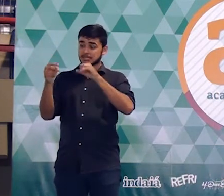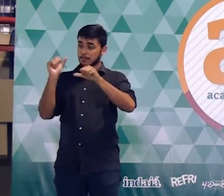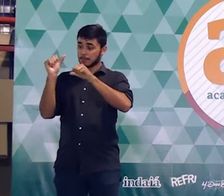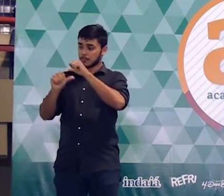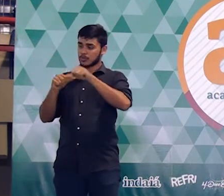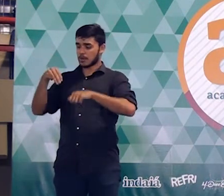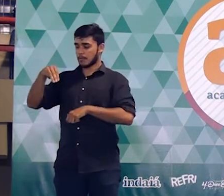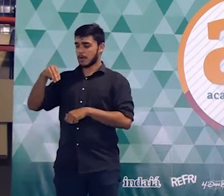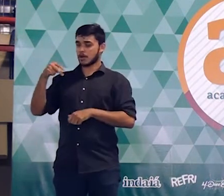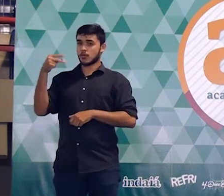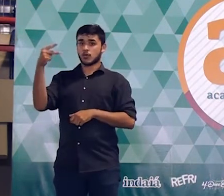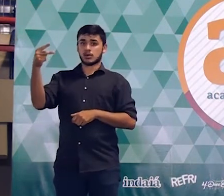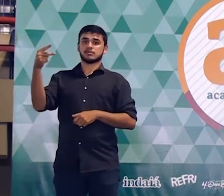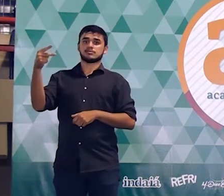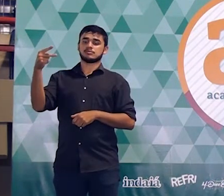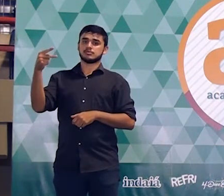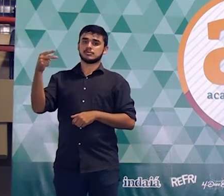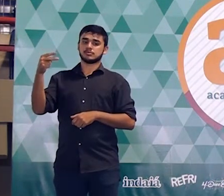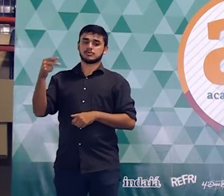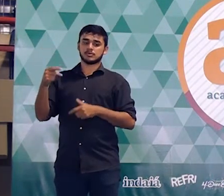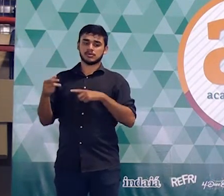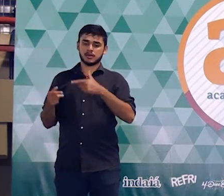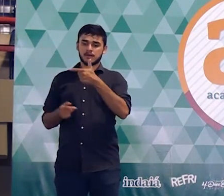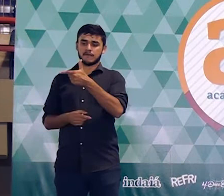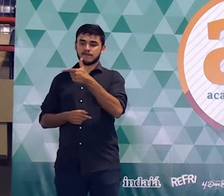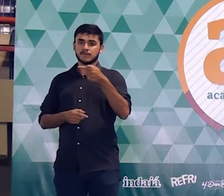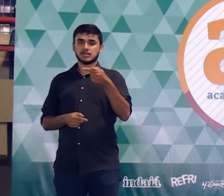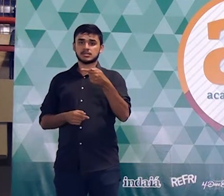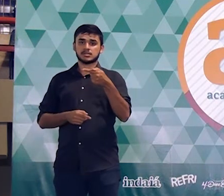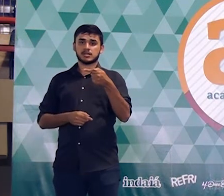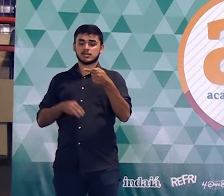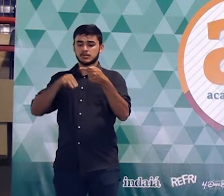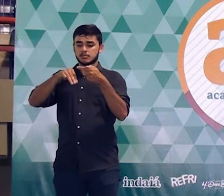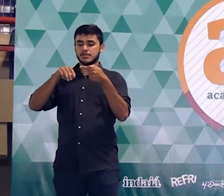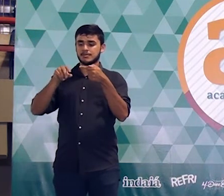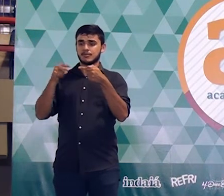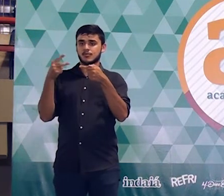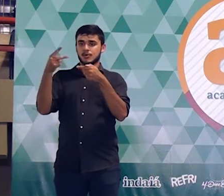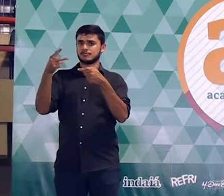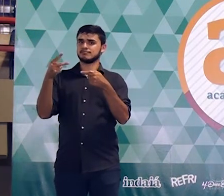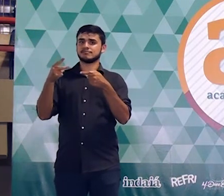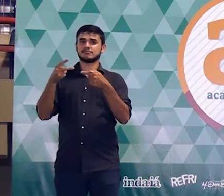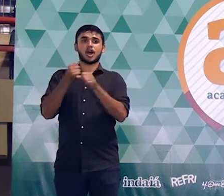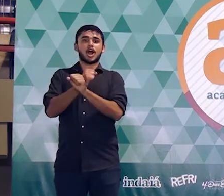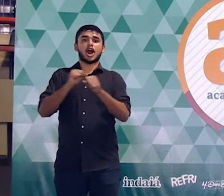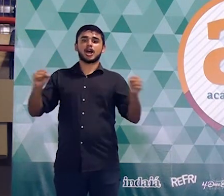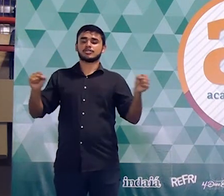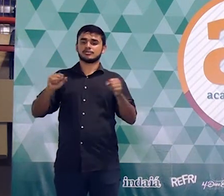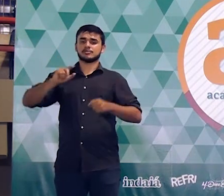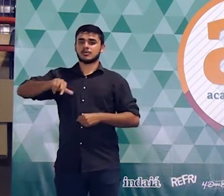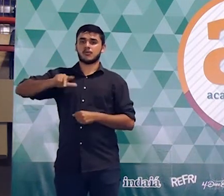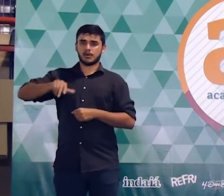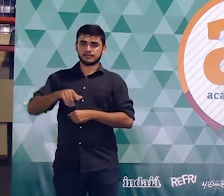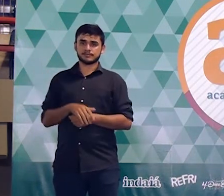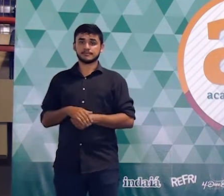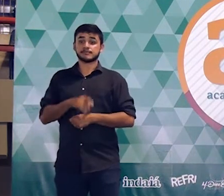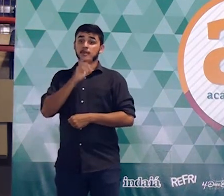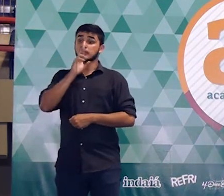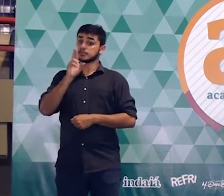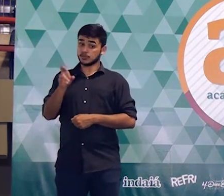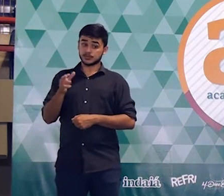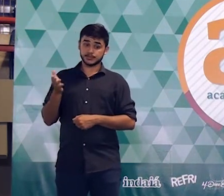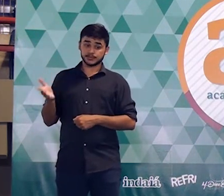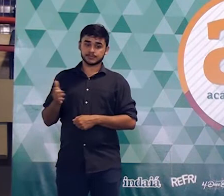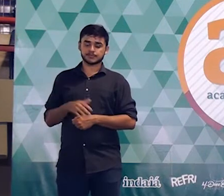quadrado, não dava essas coisas todas, não. Dava 27,84 metros quadrados. Então, não é tão grande assim, não. Tá bom? Então, esse é o resultado.